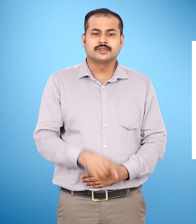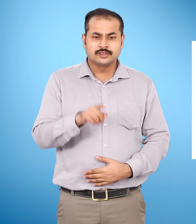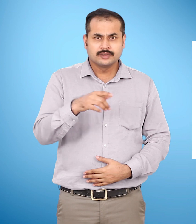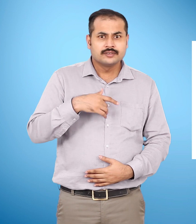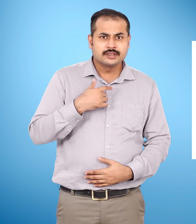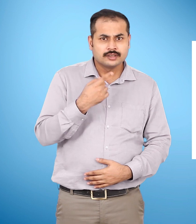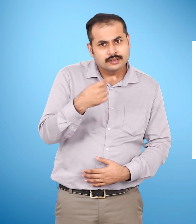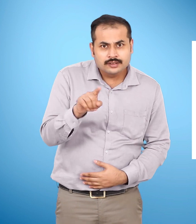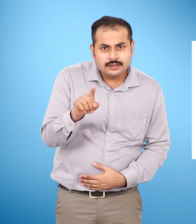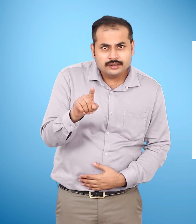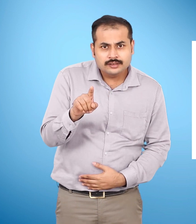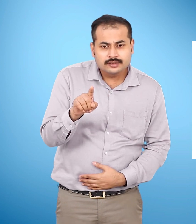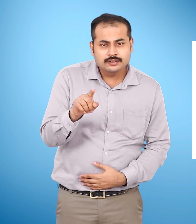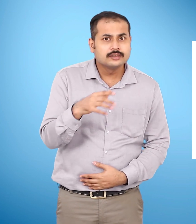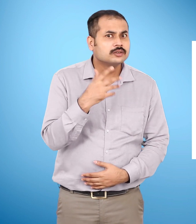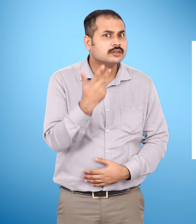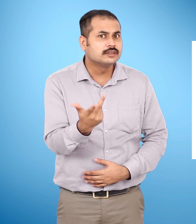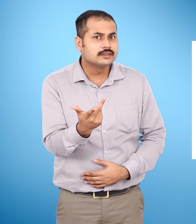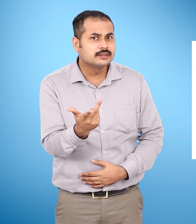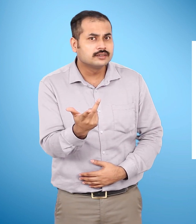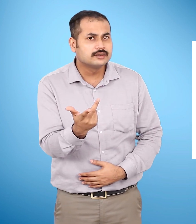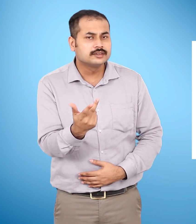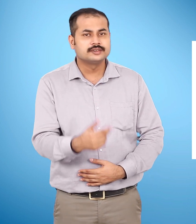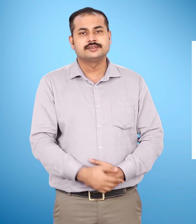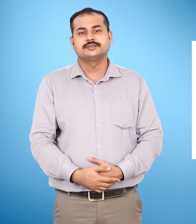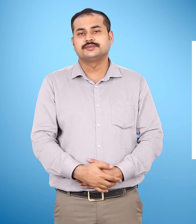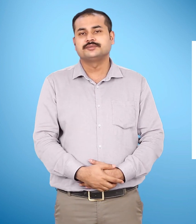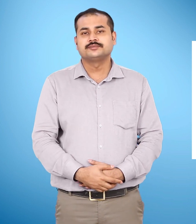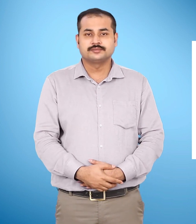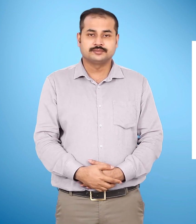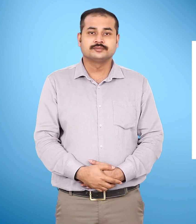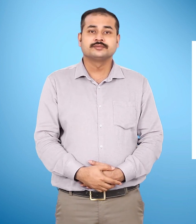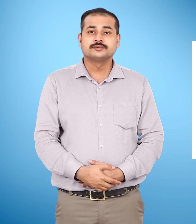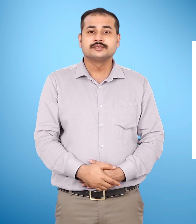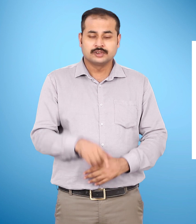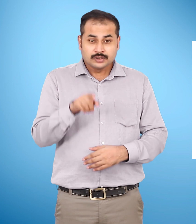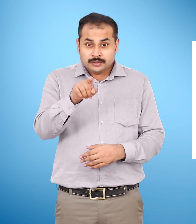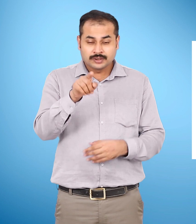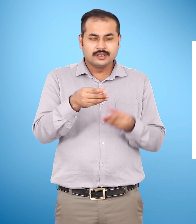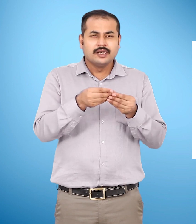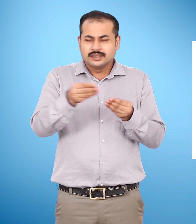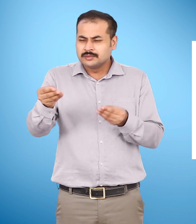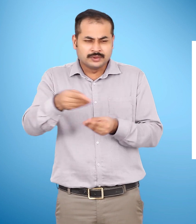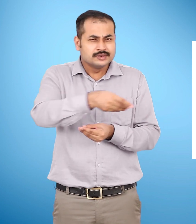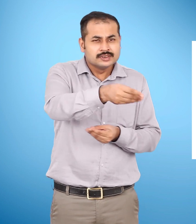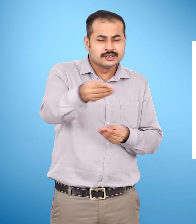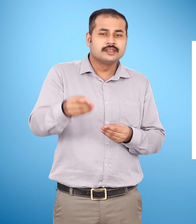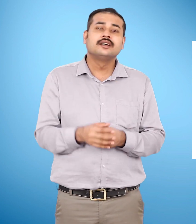तुम्हें यह ठीक लगता है और क्यों? तुम्हारे आस-पास कौन-कौन बोज